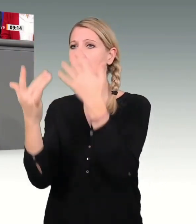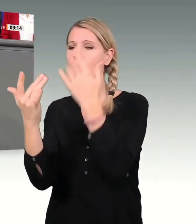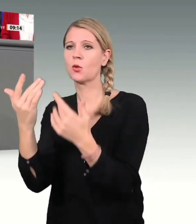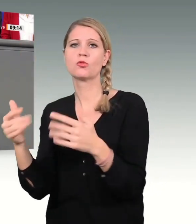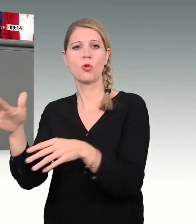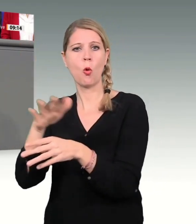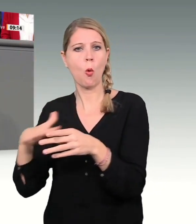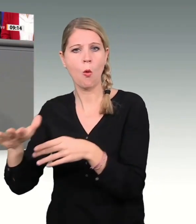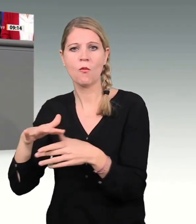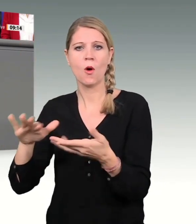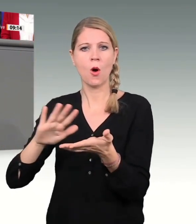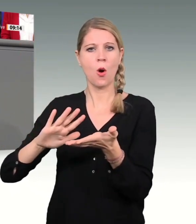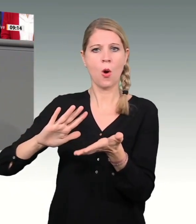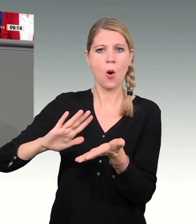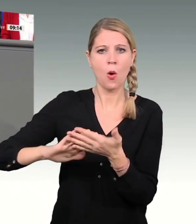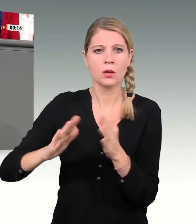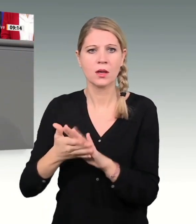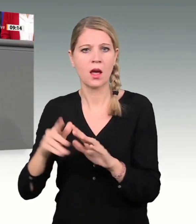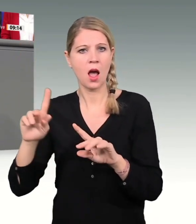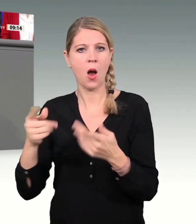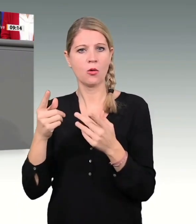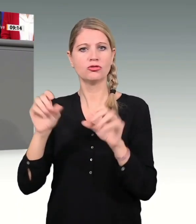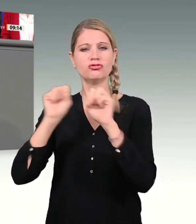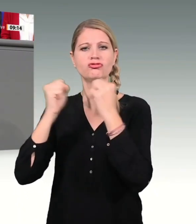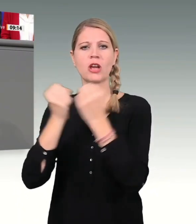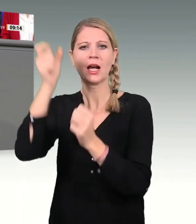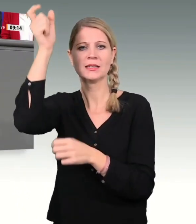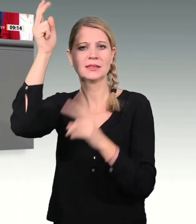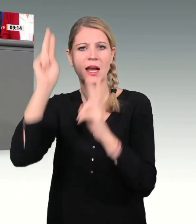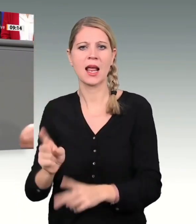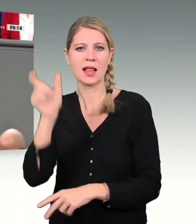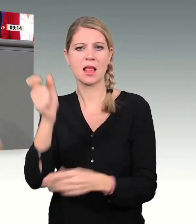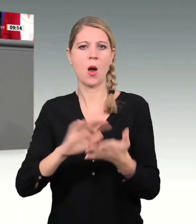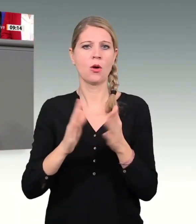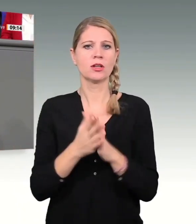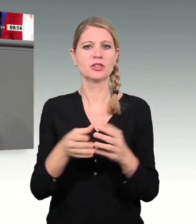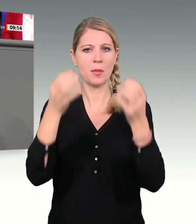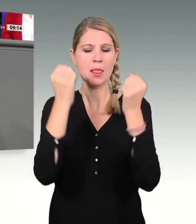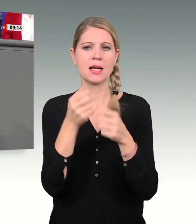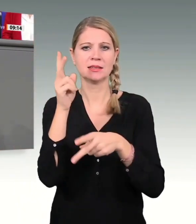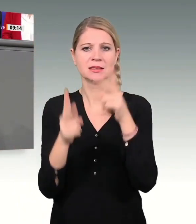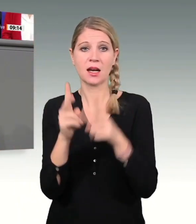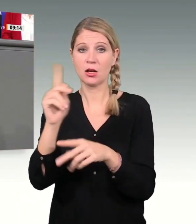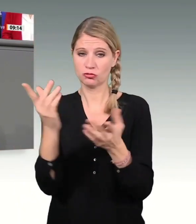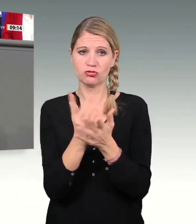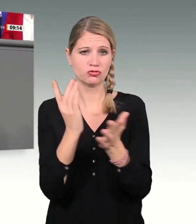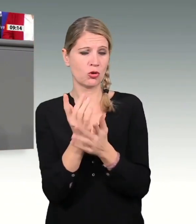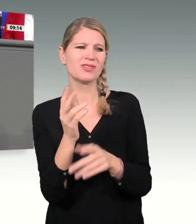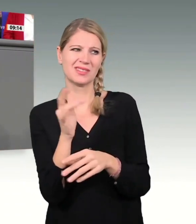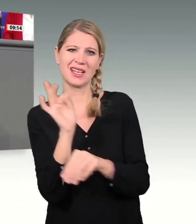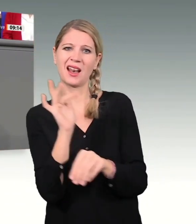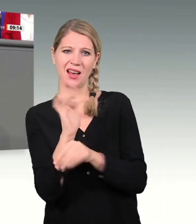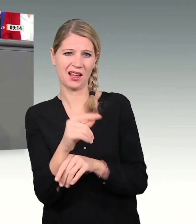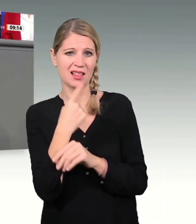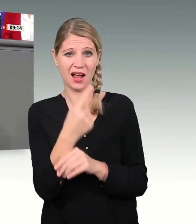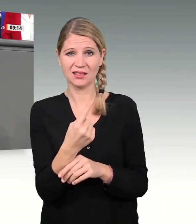Stabilitätsrats haben bereits deutliche Kritik geäußert. Die ausschweifende Begründung im Gesetzentwurf zeigt anschaulich, was für geistige